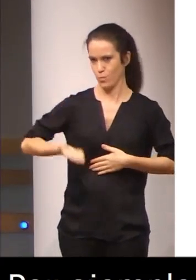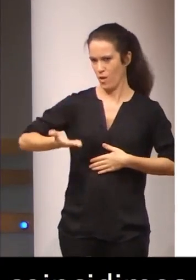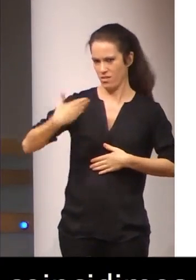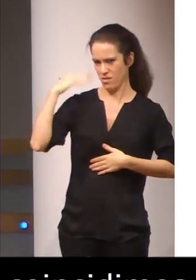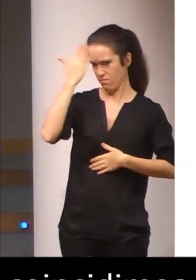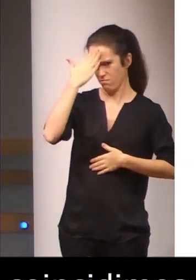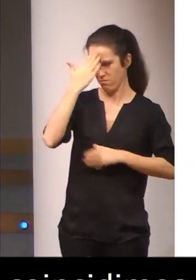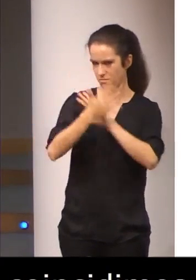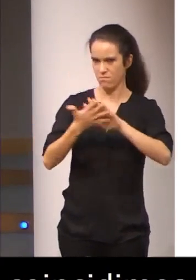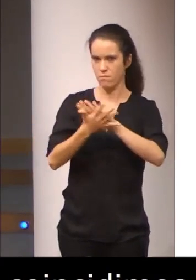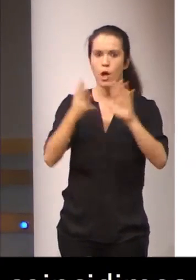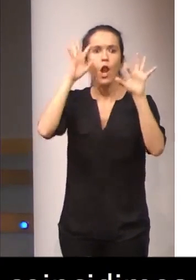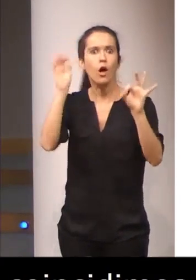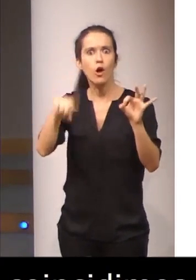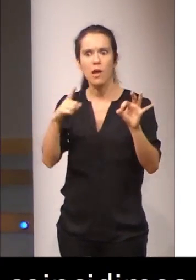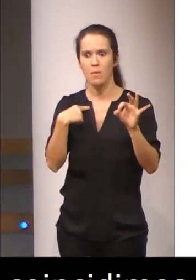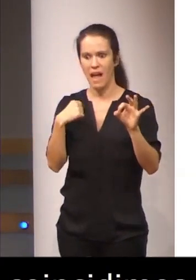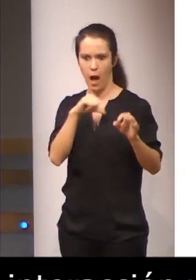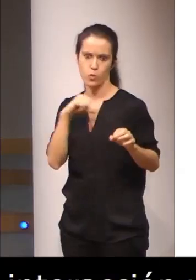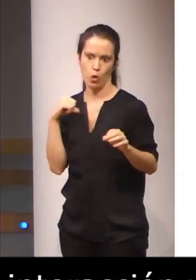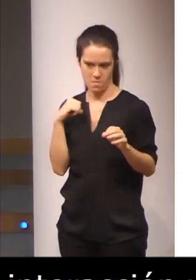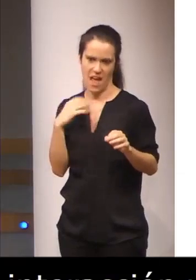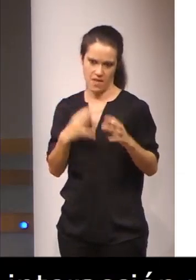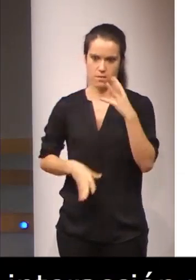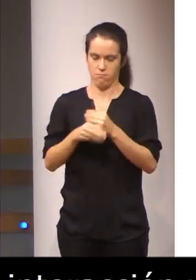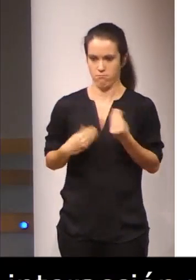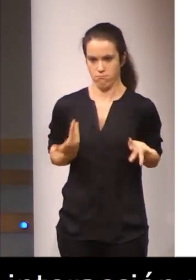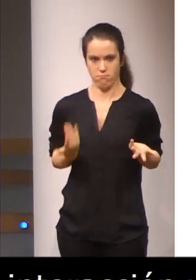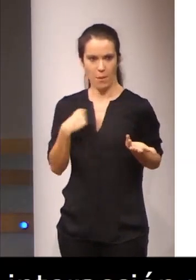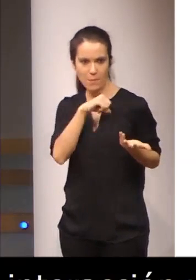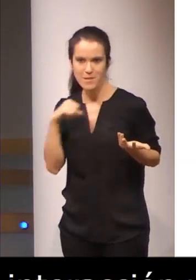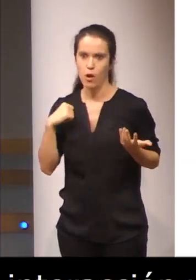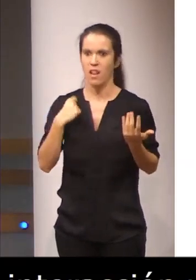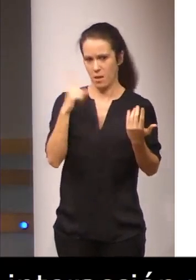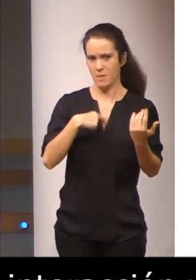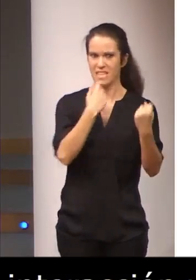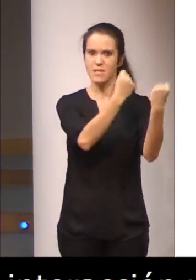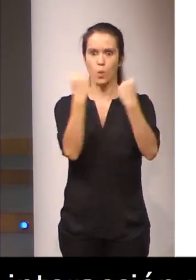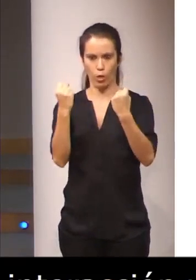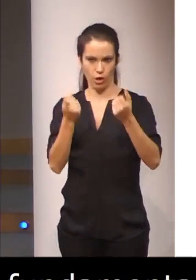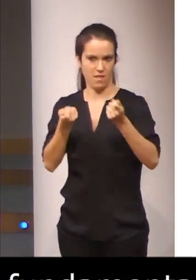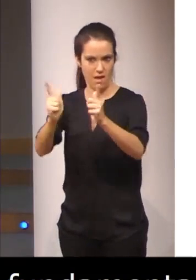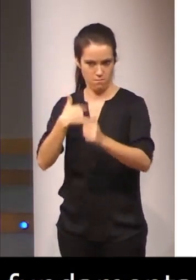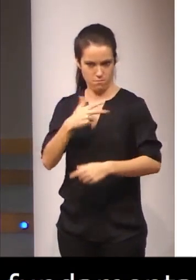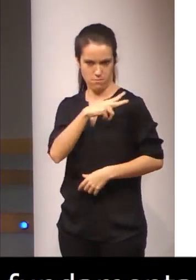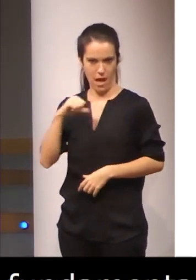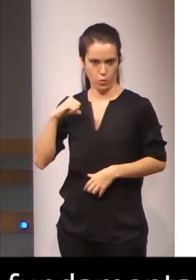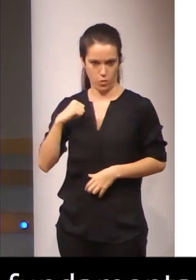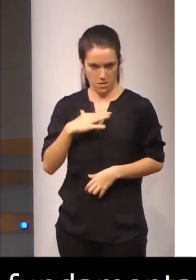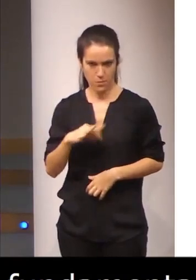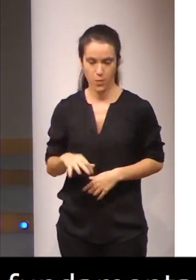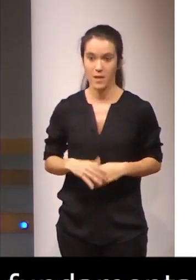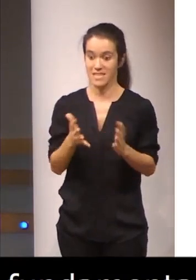fundamentalmente, sin menoscabo de la autonomía que se sobreentiende desde el punto de vista personal e institucional, para que realmente esa